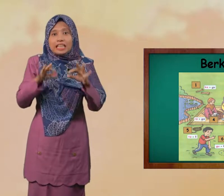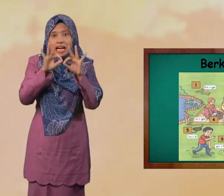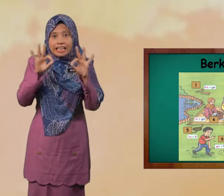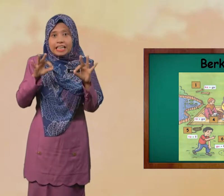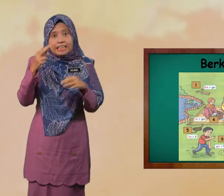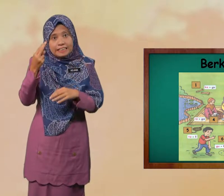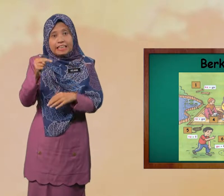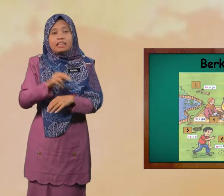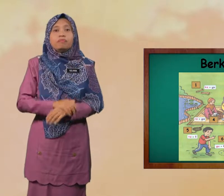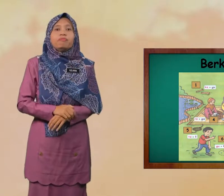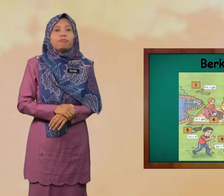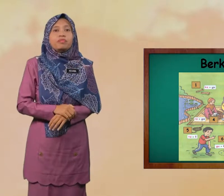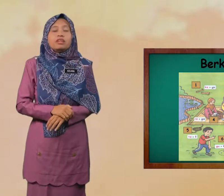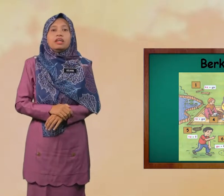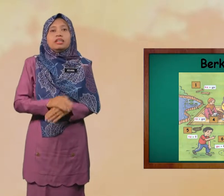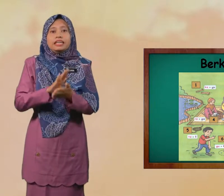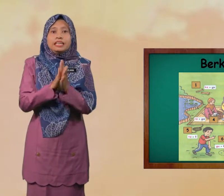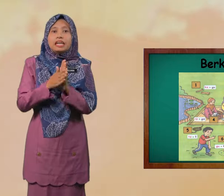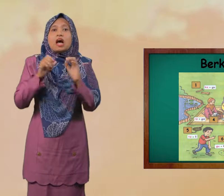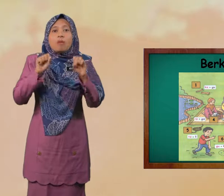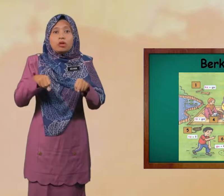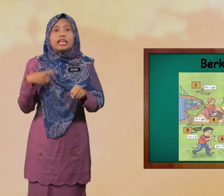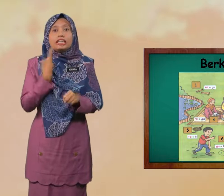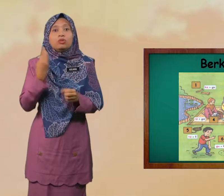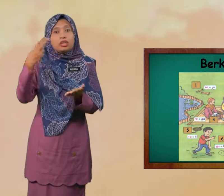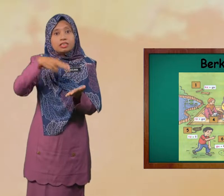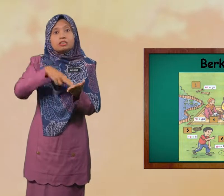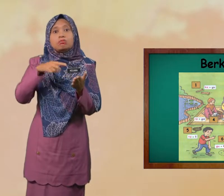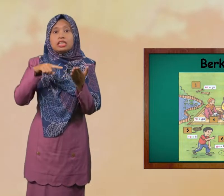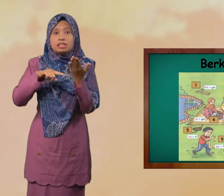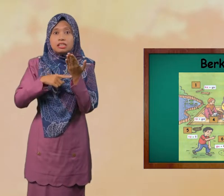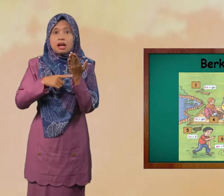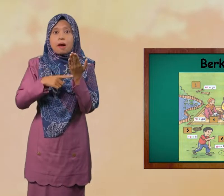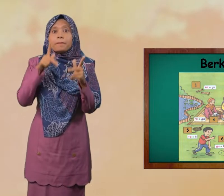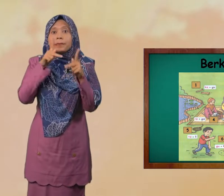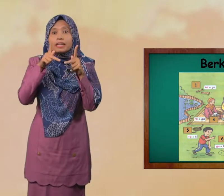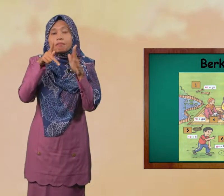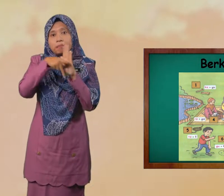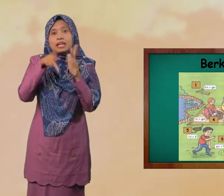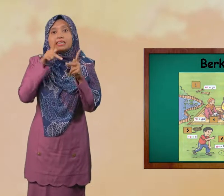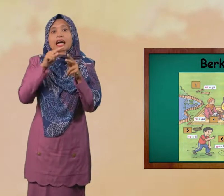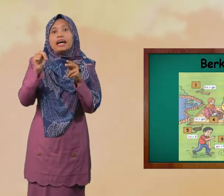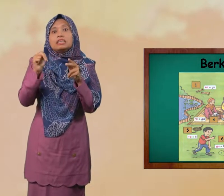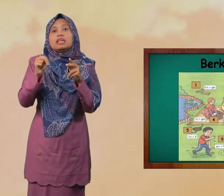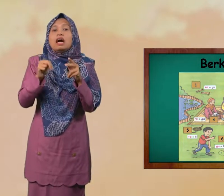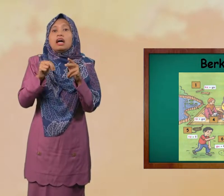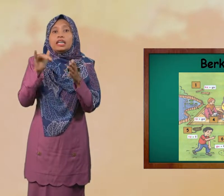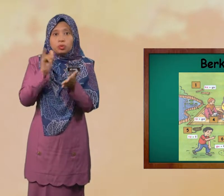Ayat Nanti Jadi Boleh Kita ulang Semula Perkataan Itu